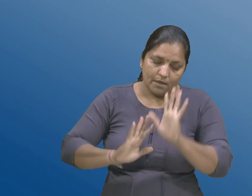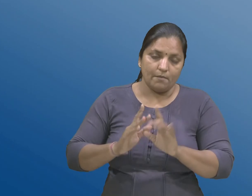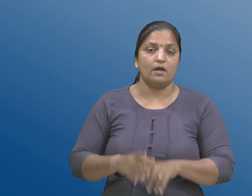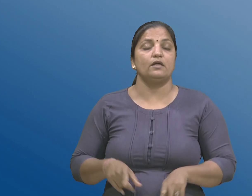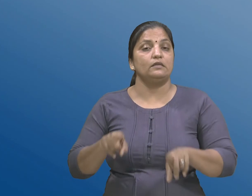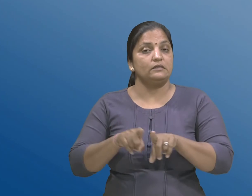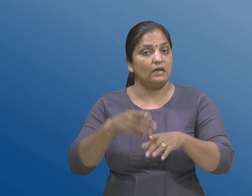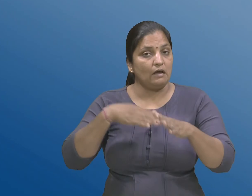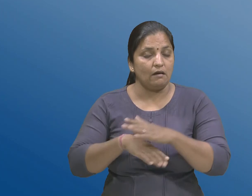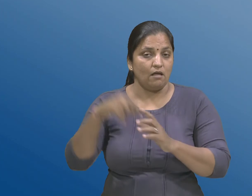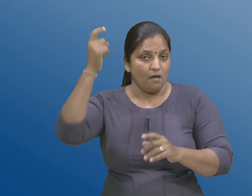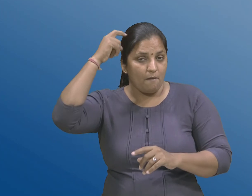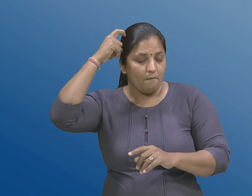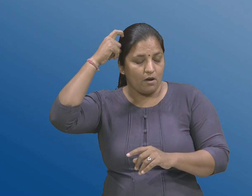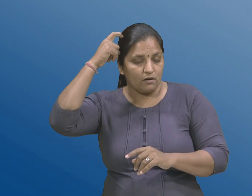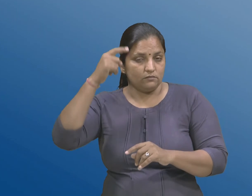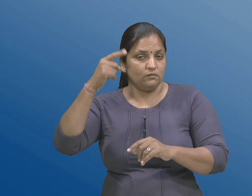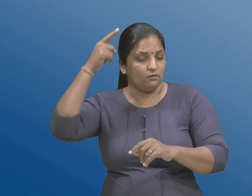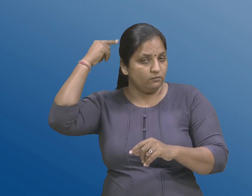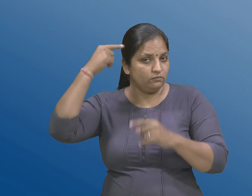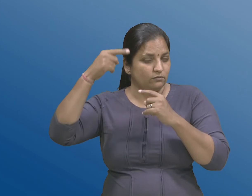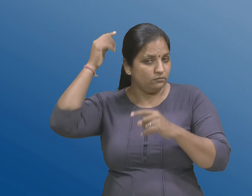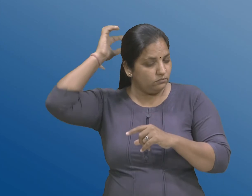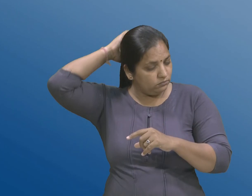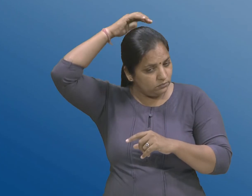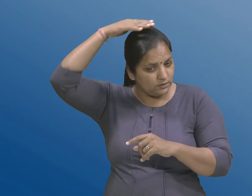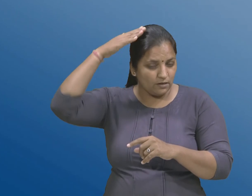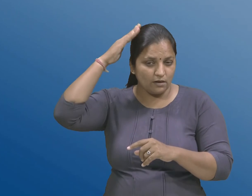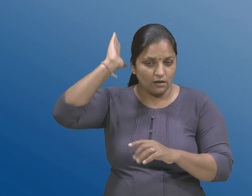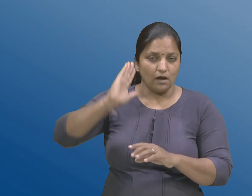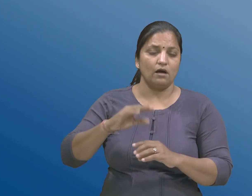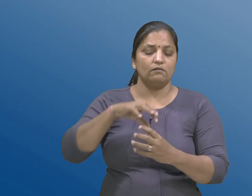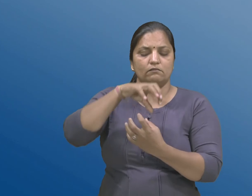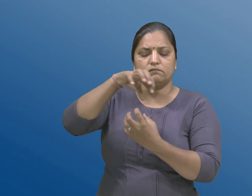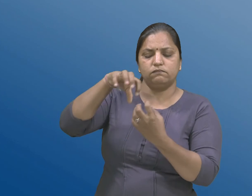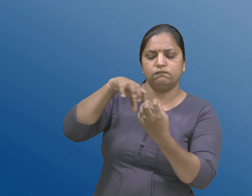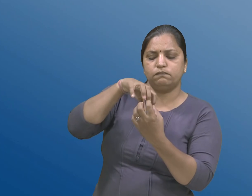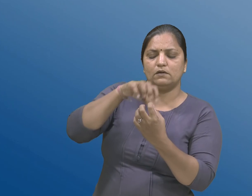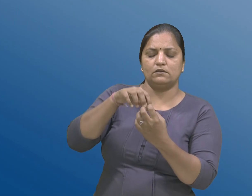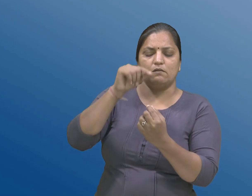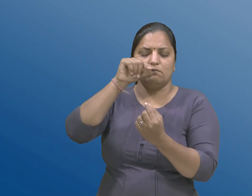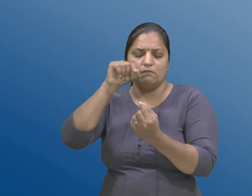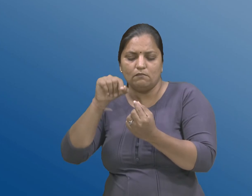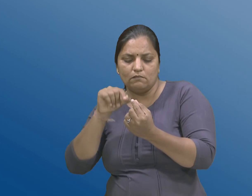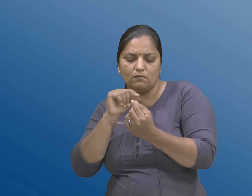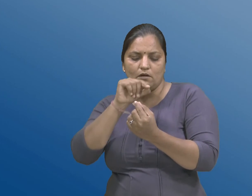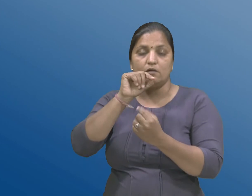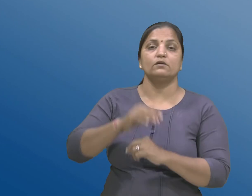जे मा मगजना ग्ण्यान तंतुणा कोशों नी आसपास नाना ना च्छेद थवा थी, करोर